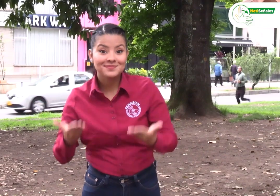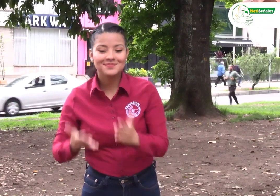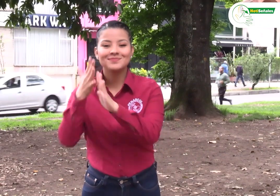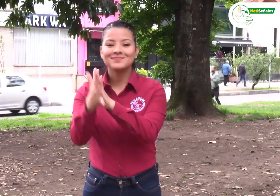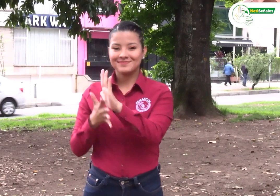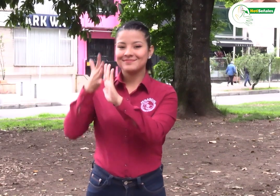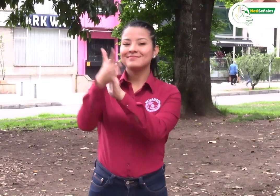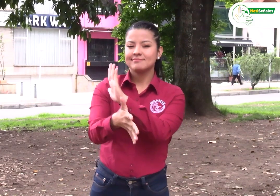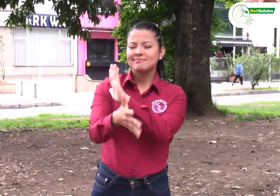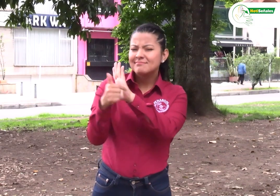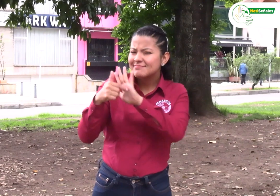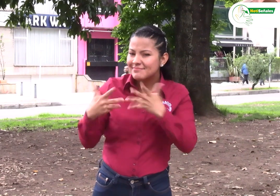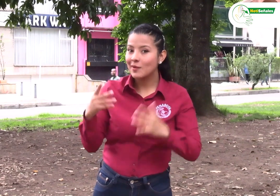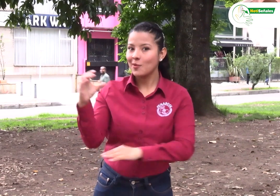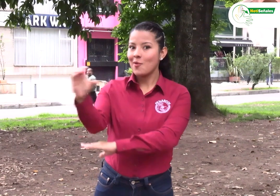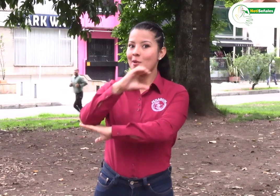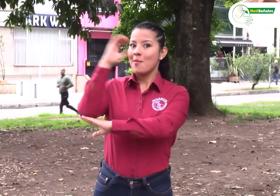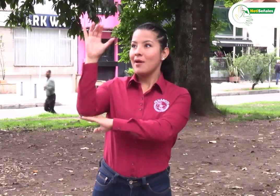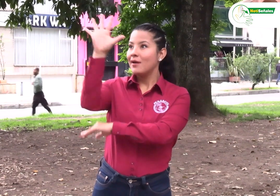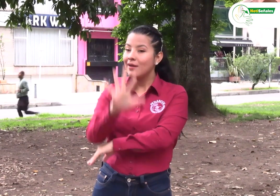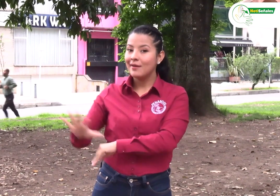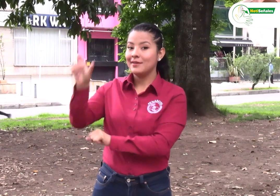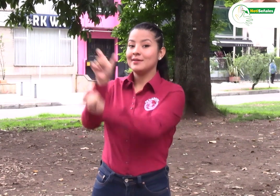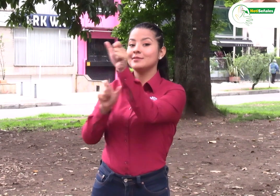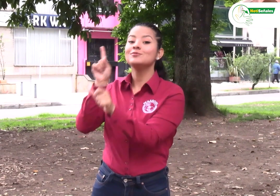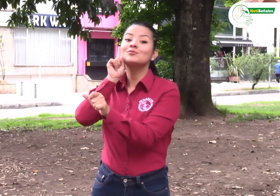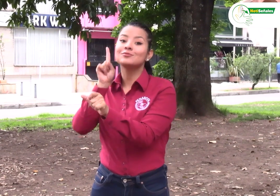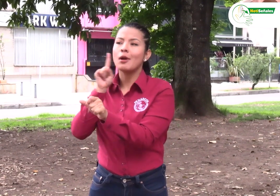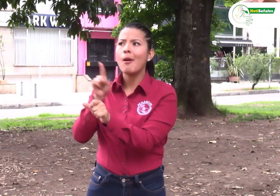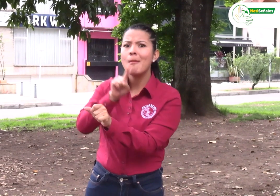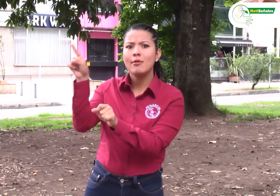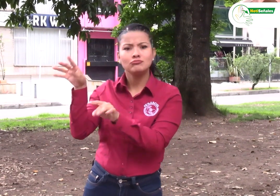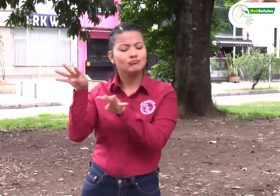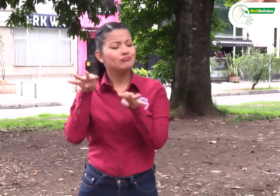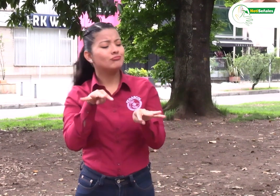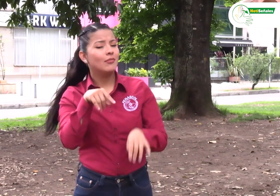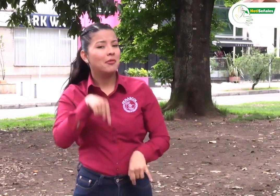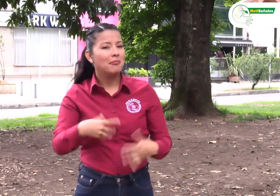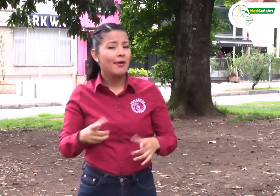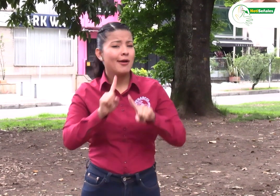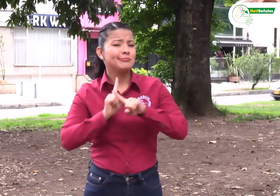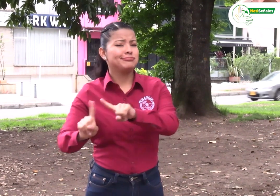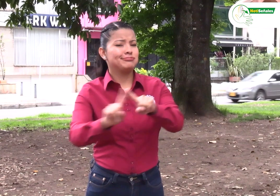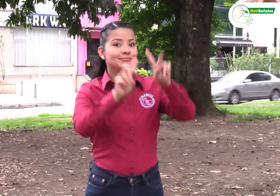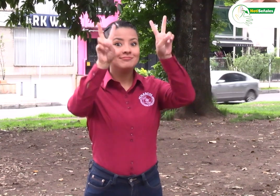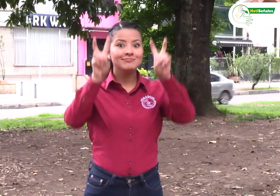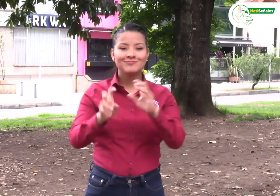Bienvenidos a NotiSeñales, el informativo que recoge los principales sucesos de la comunidad sorda de Colombia.